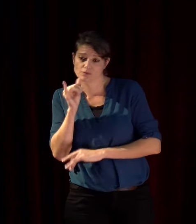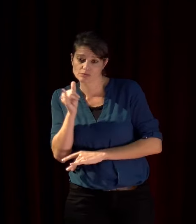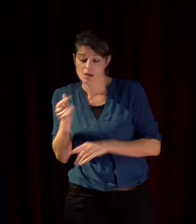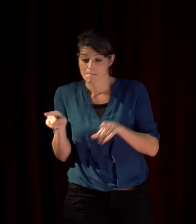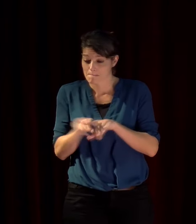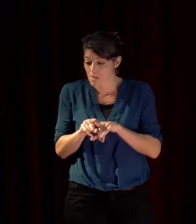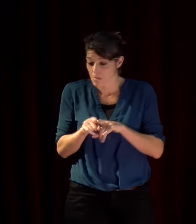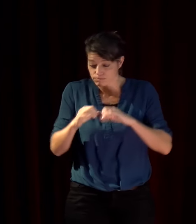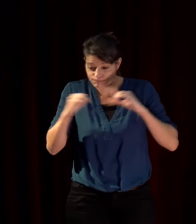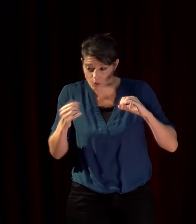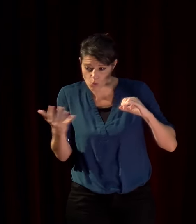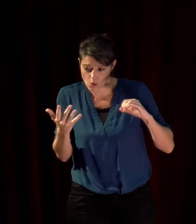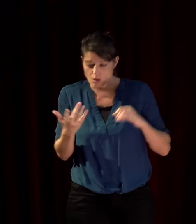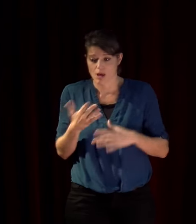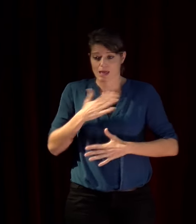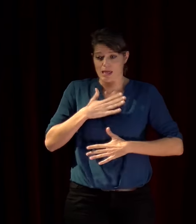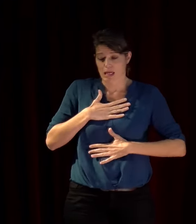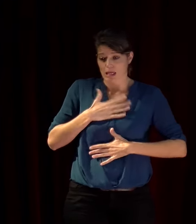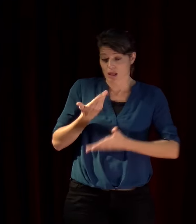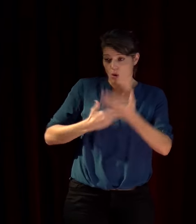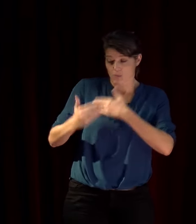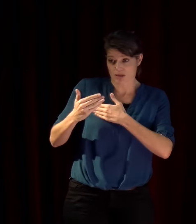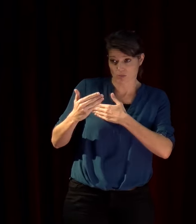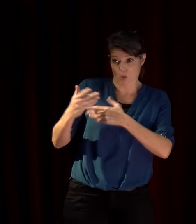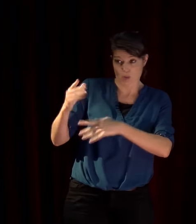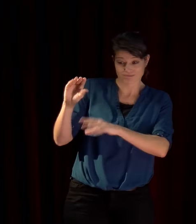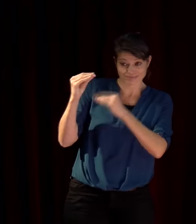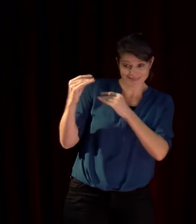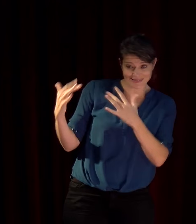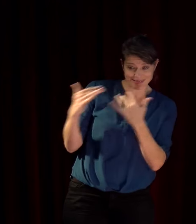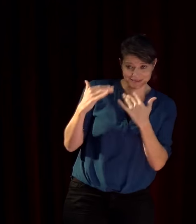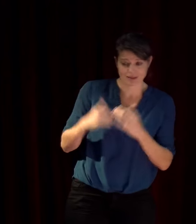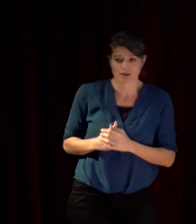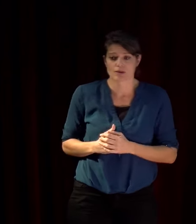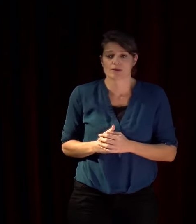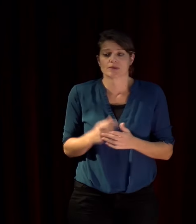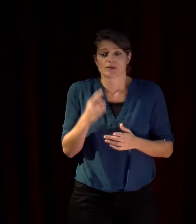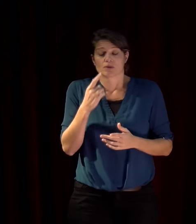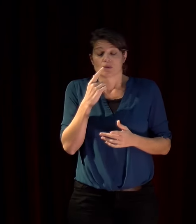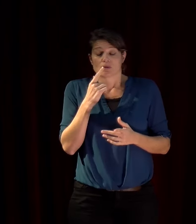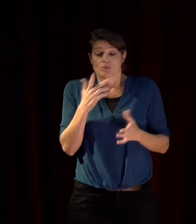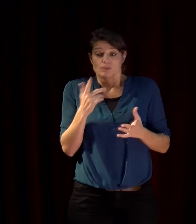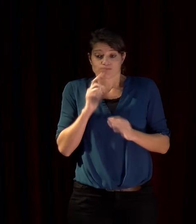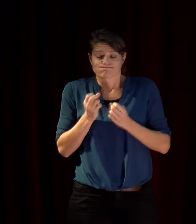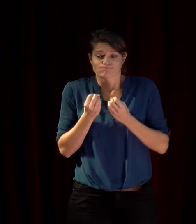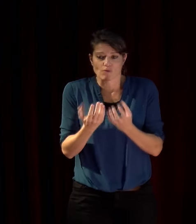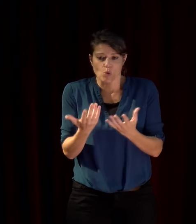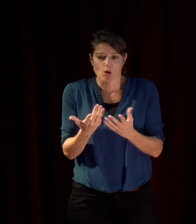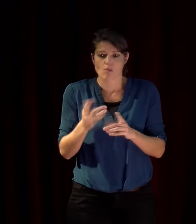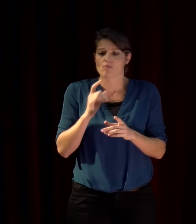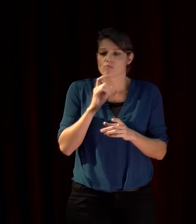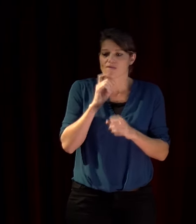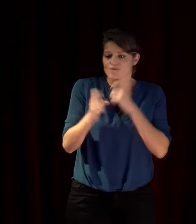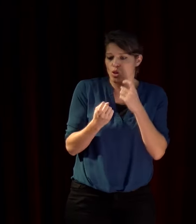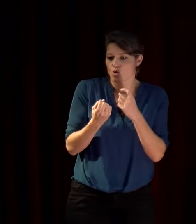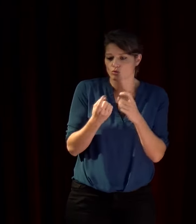remplacement ethnique à cela s'ajoute une mystique de la violence qui vise les citoyens noirs et